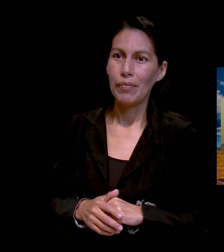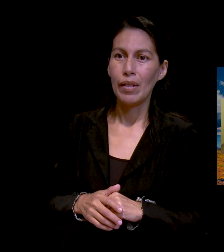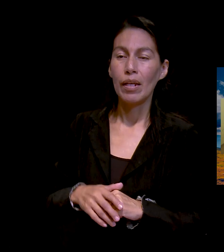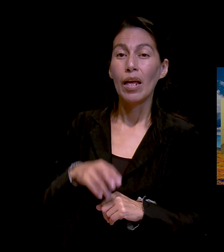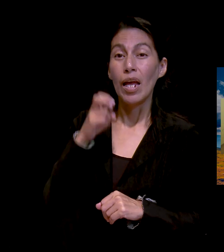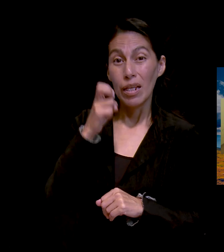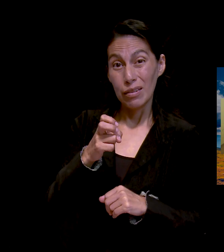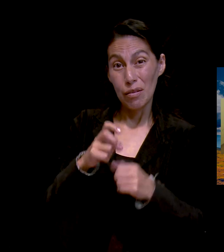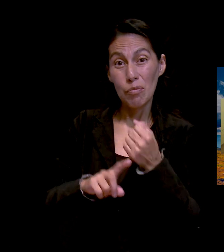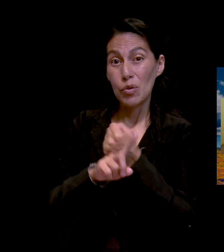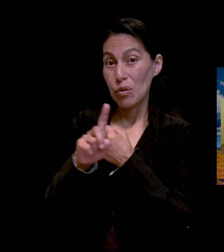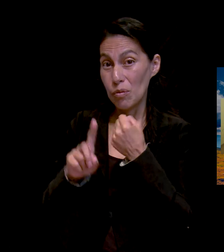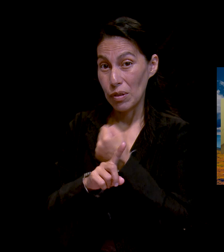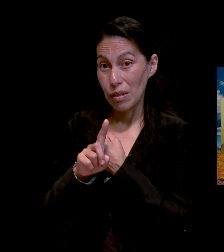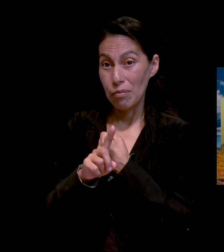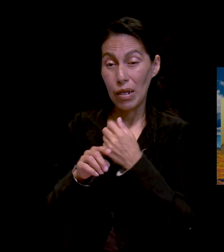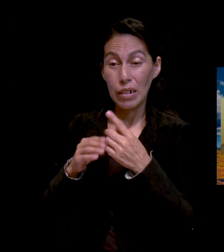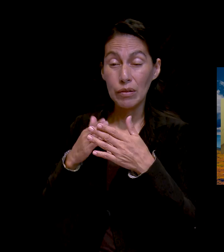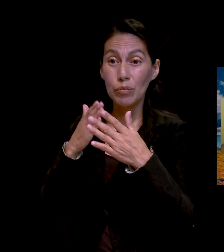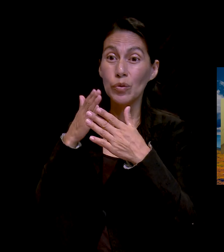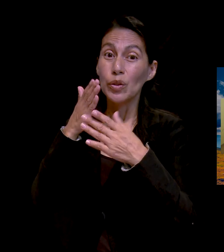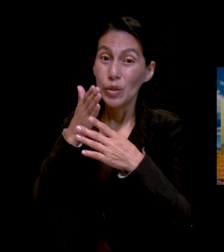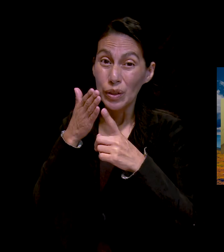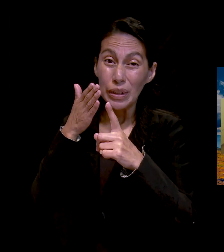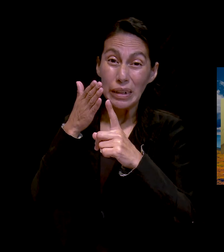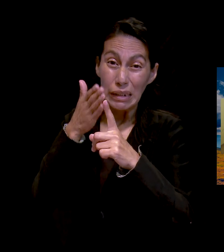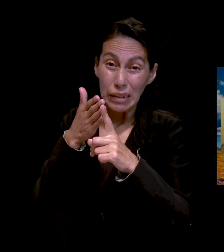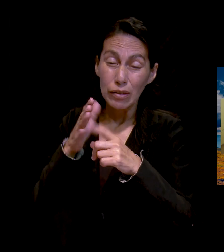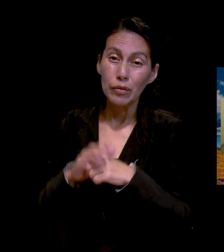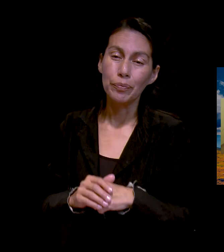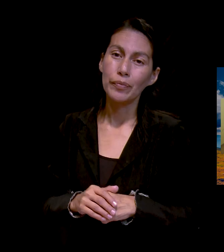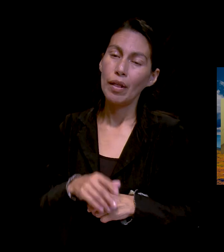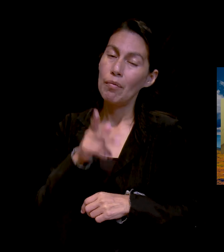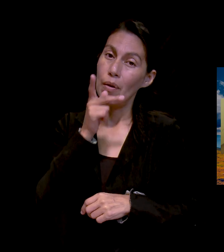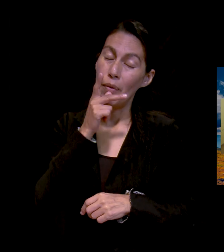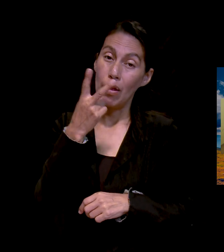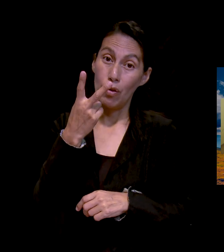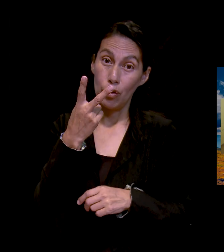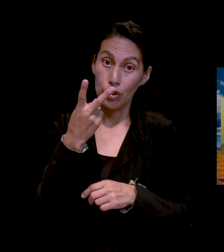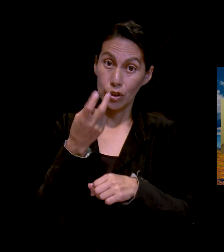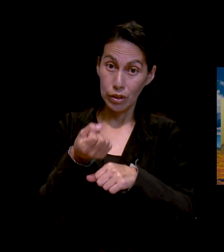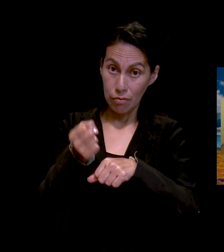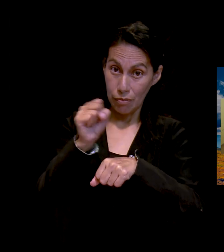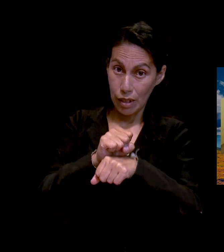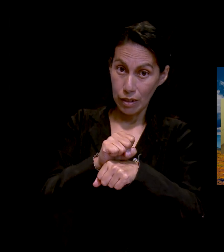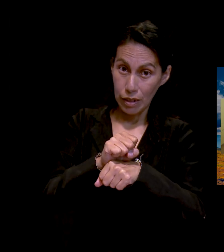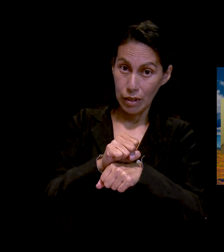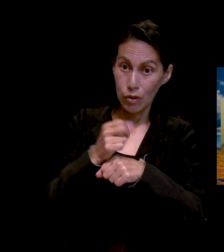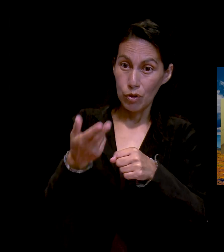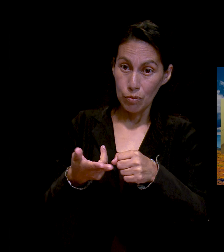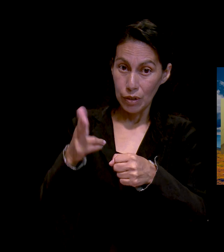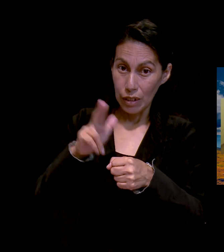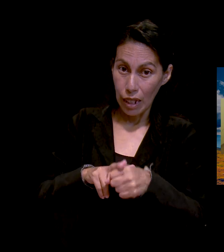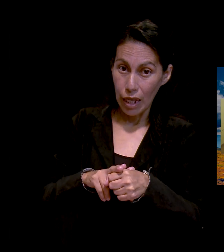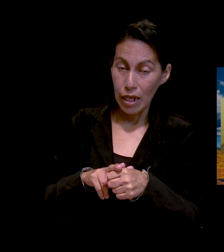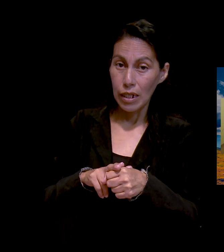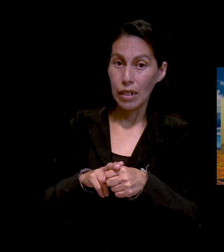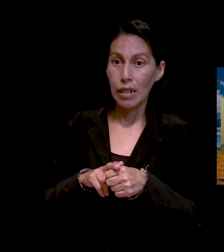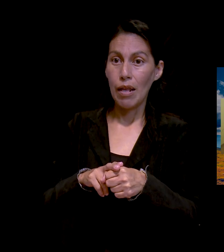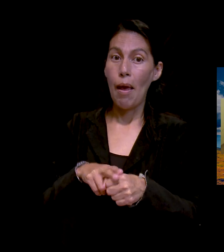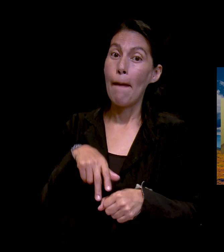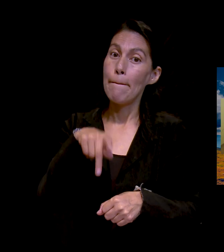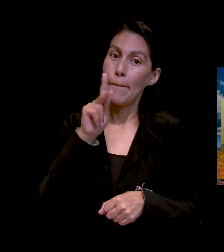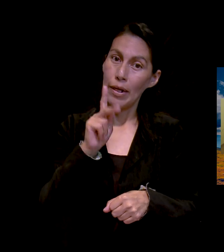Mi papá solamente duró dos semanas en el hospital, después lo dijeron de alta, tuvimos un problema y con la condición de que acá